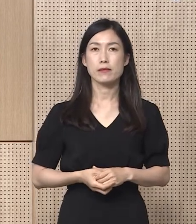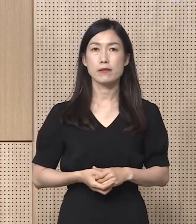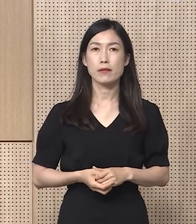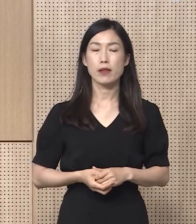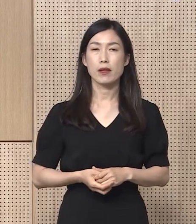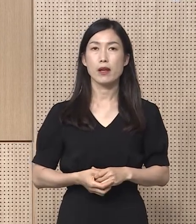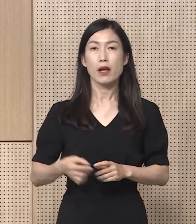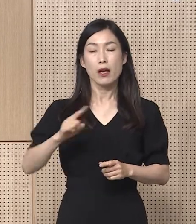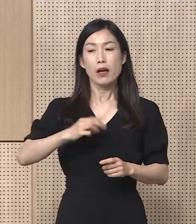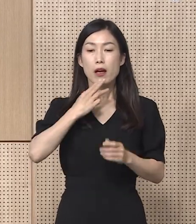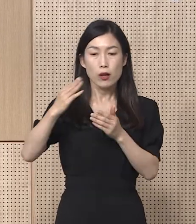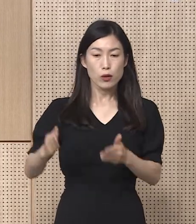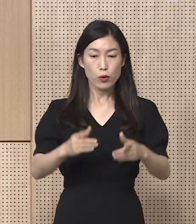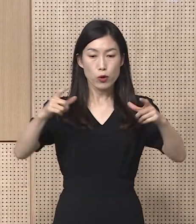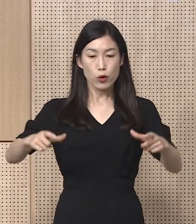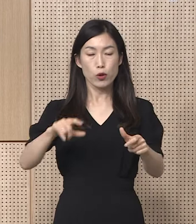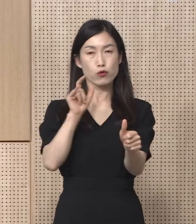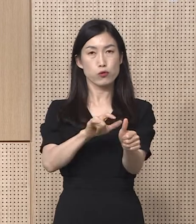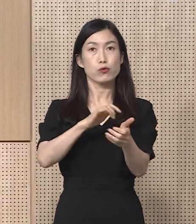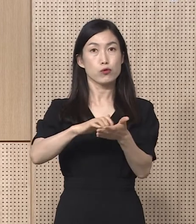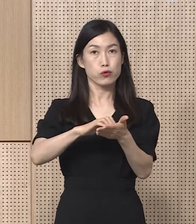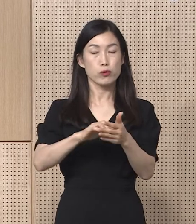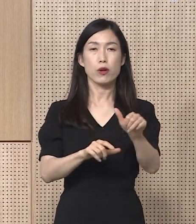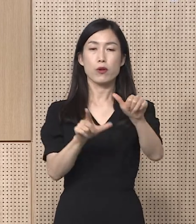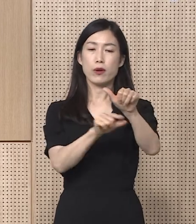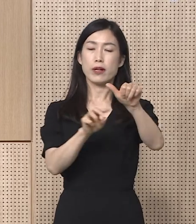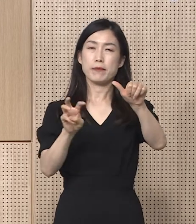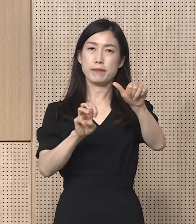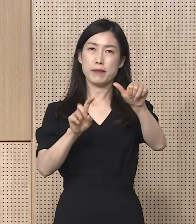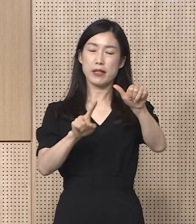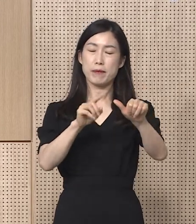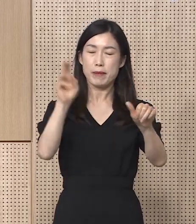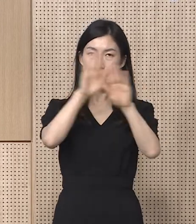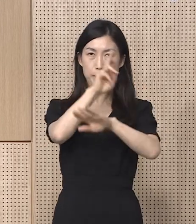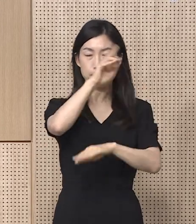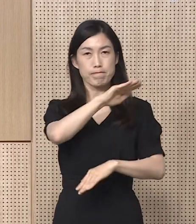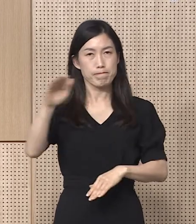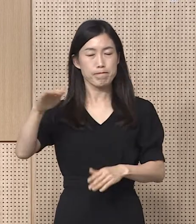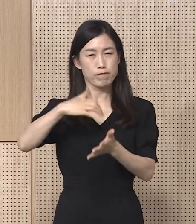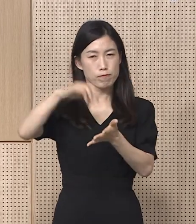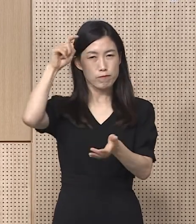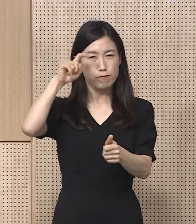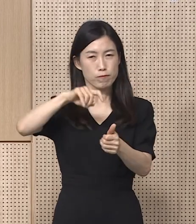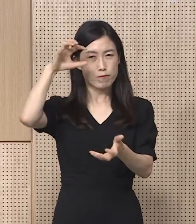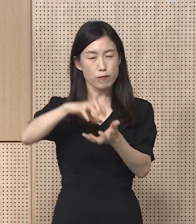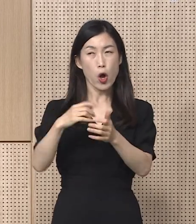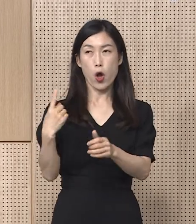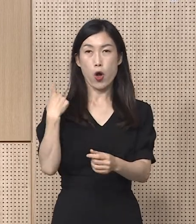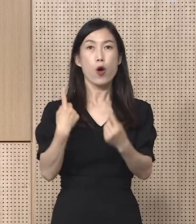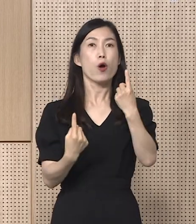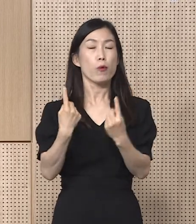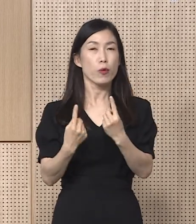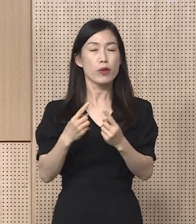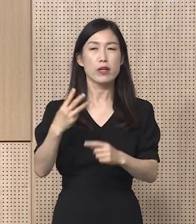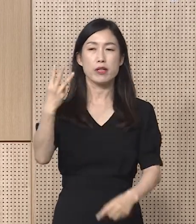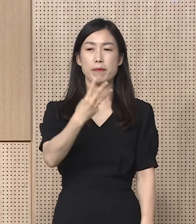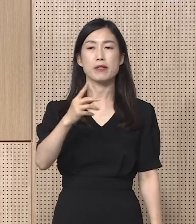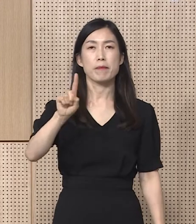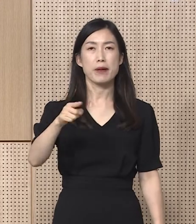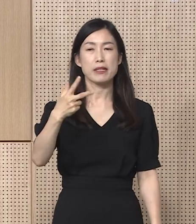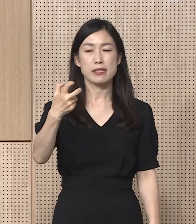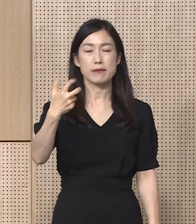다음은 경기도 확진자 발생 현황입니다. 5월 31일 0시 기준 경기도 누적 확진자 수는 전일 오전 0시 대비 3